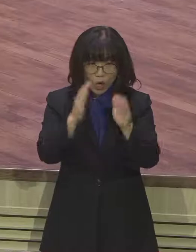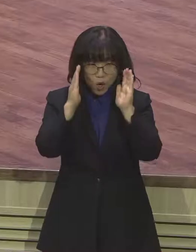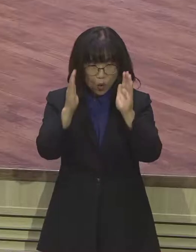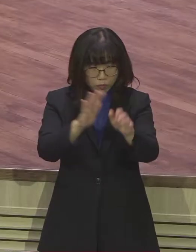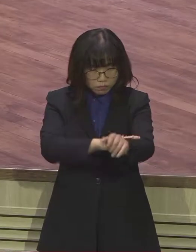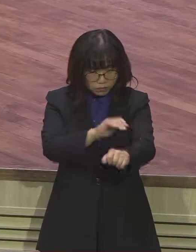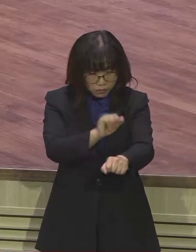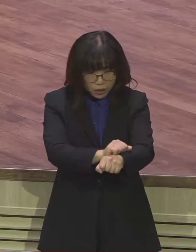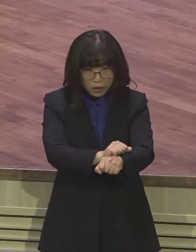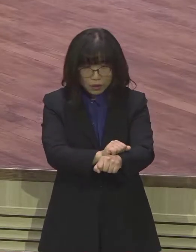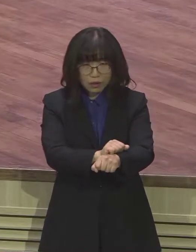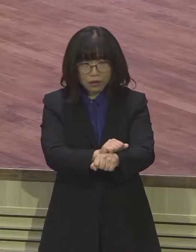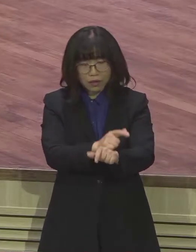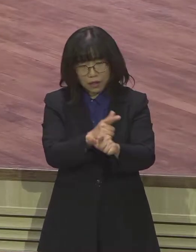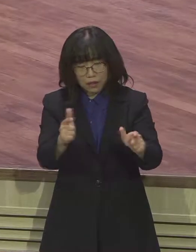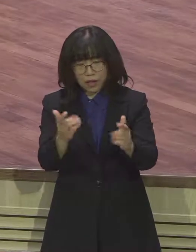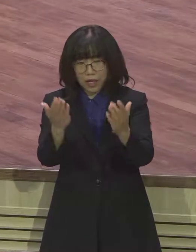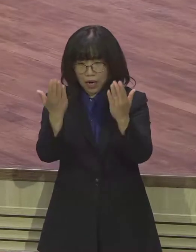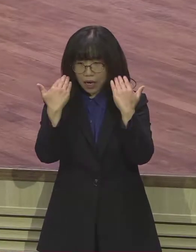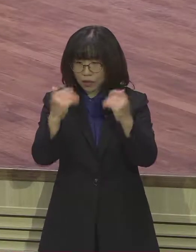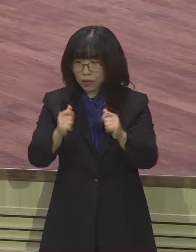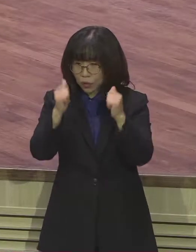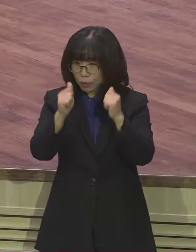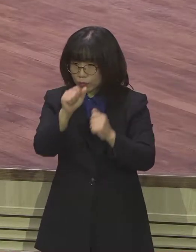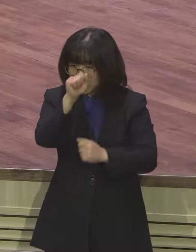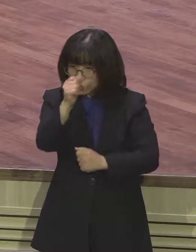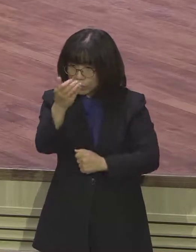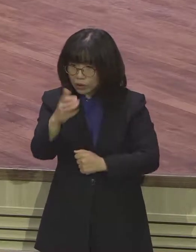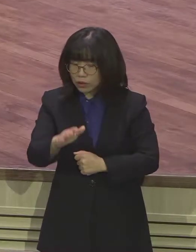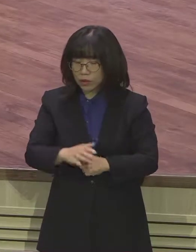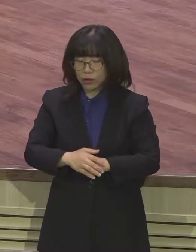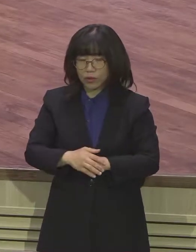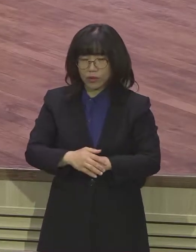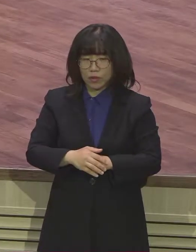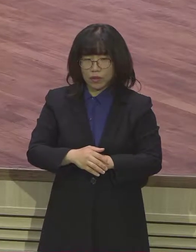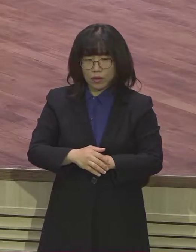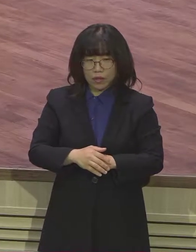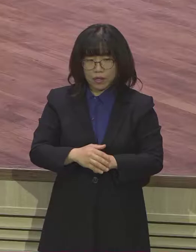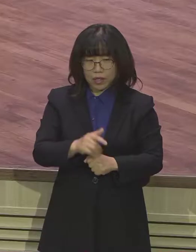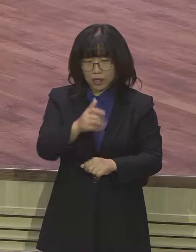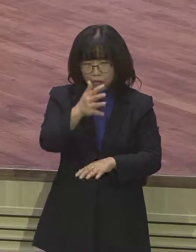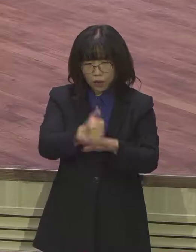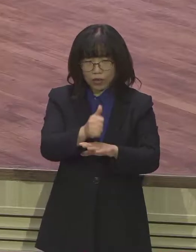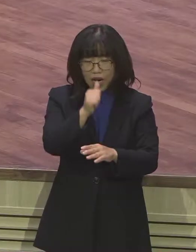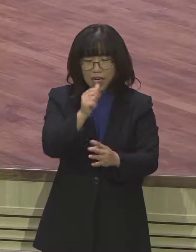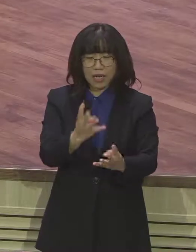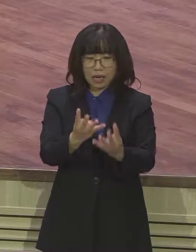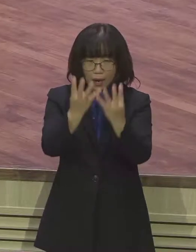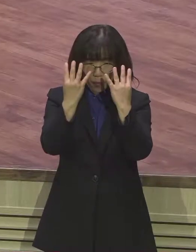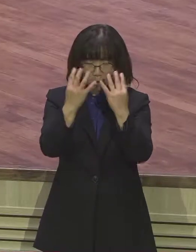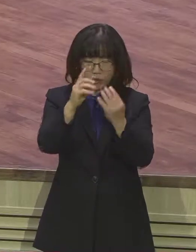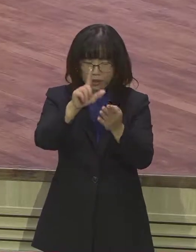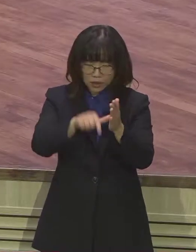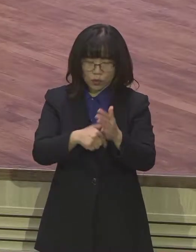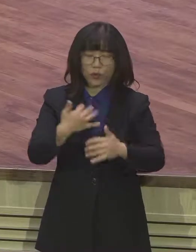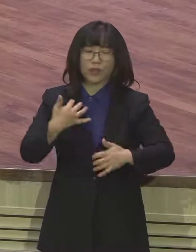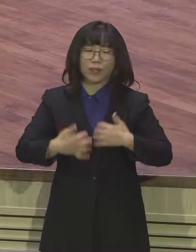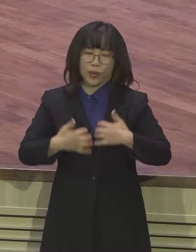저는 제가 새가족국을 한 5년 정도 맡았었습니다 그때 단임 목사님께서 하셨던